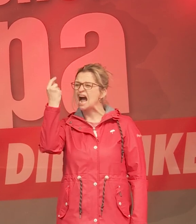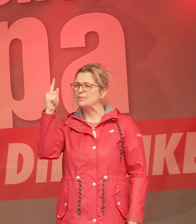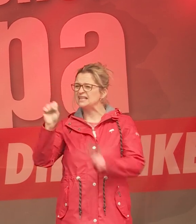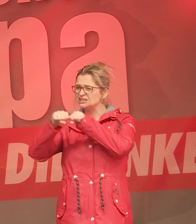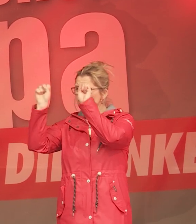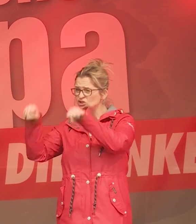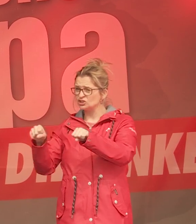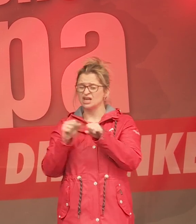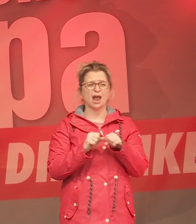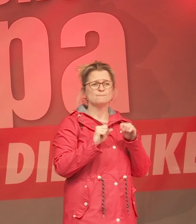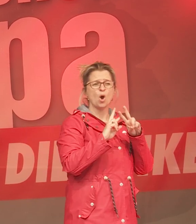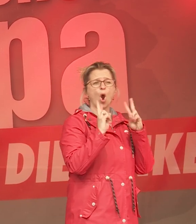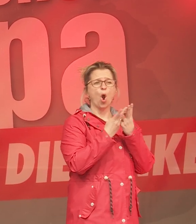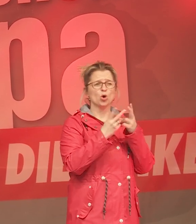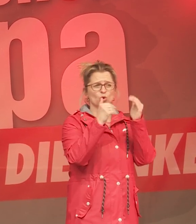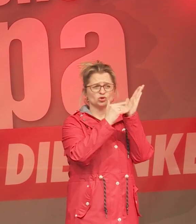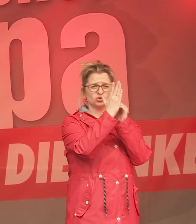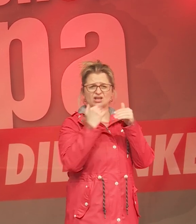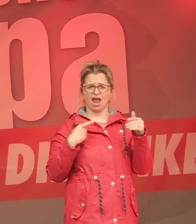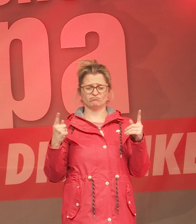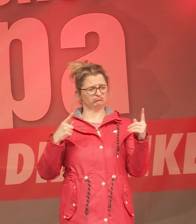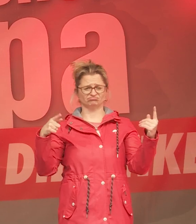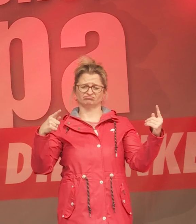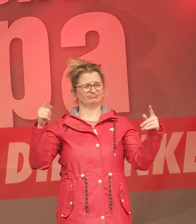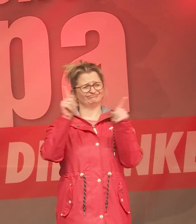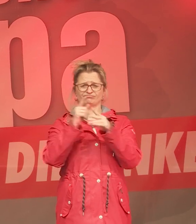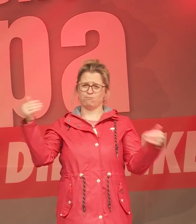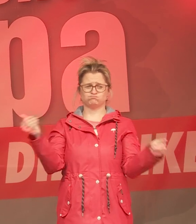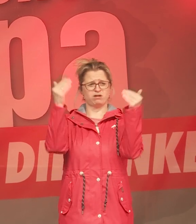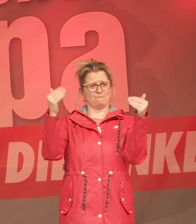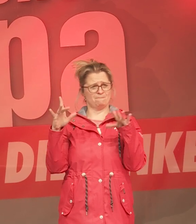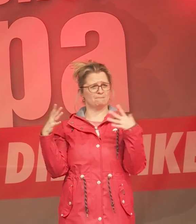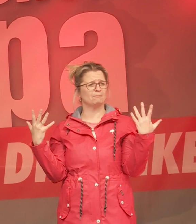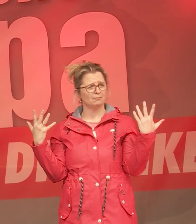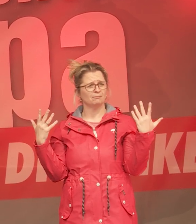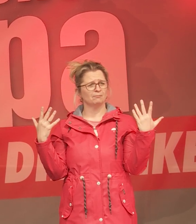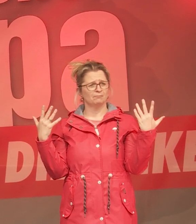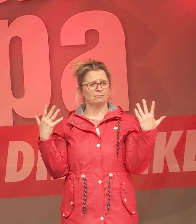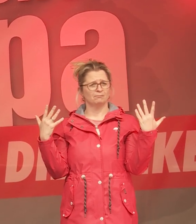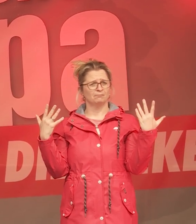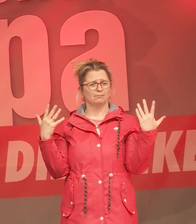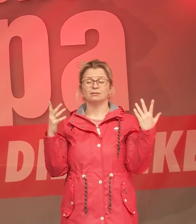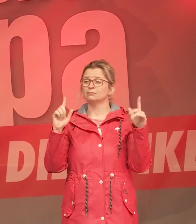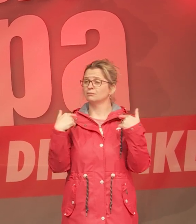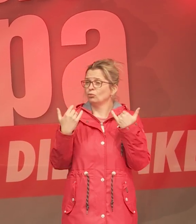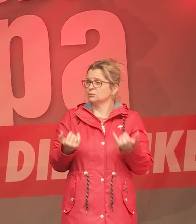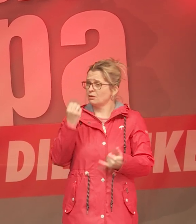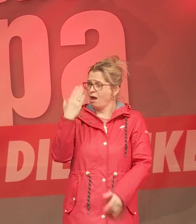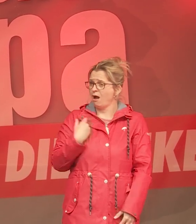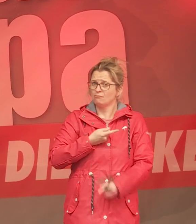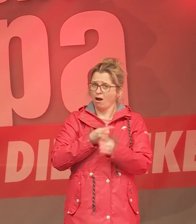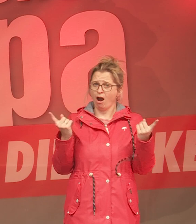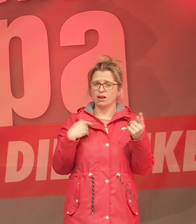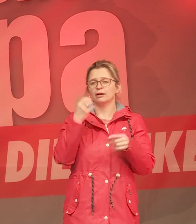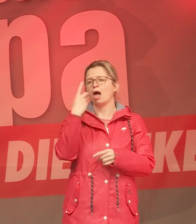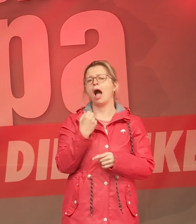umgeht. Und wir leisten uns quasi den Zustand, dass jeder weiß, außer